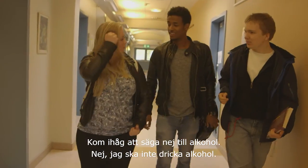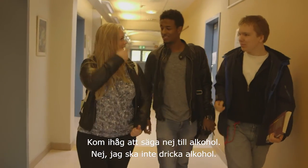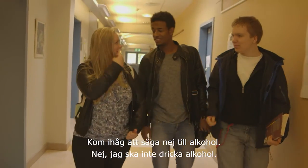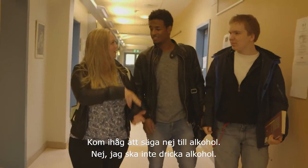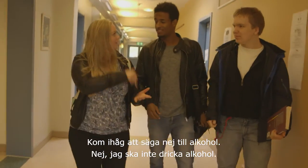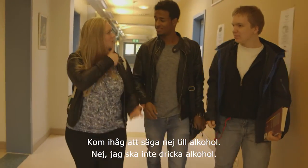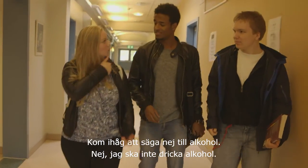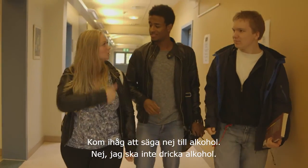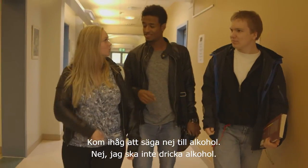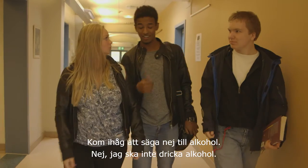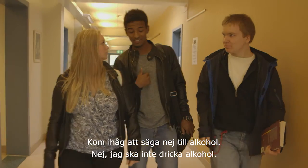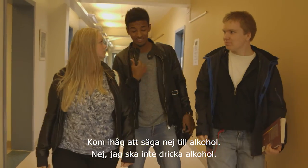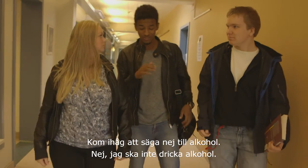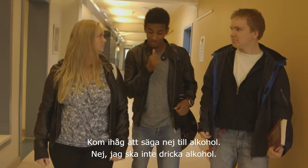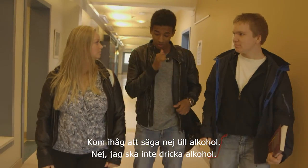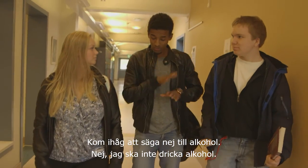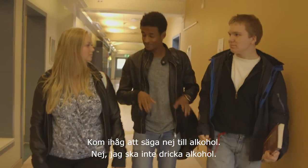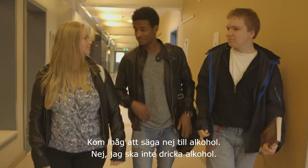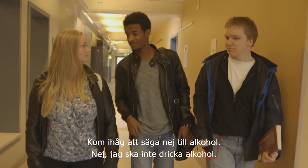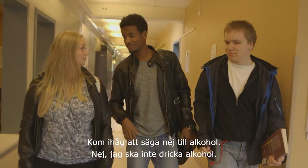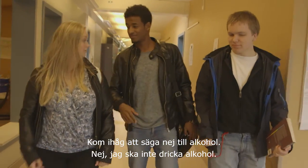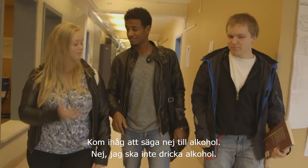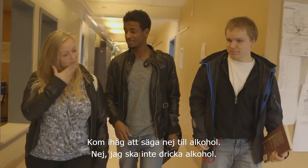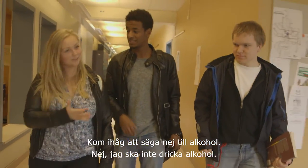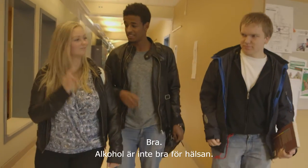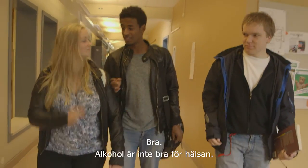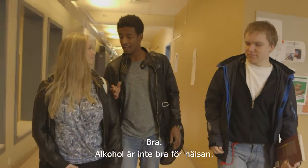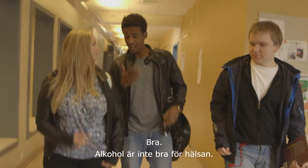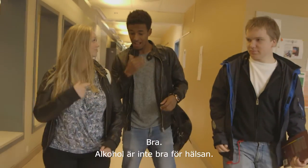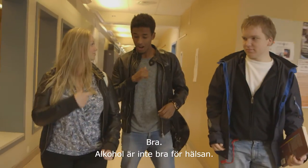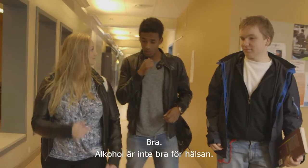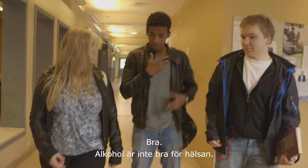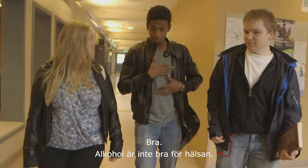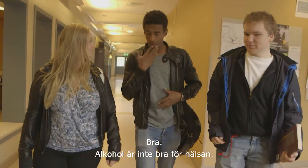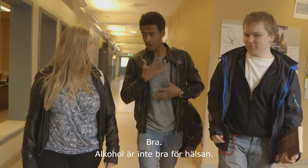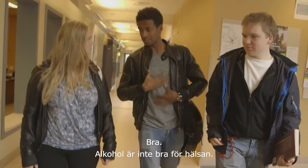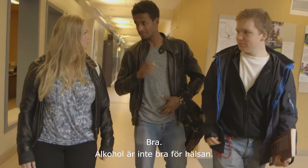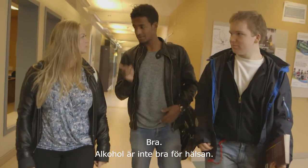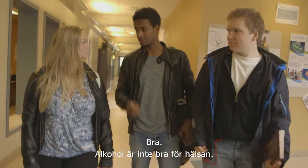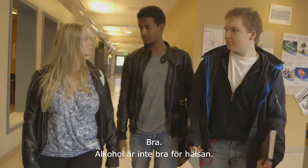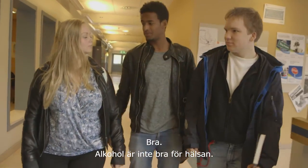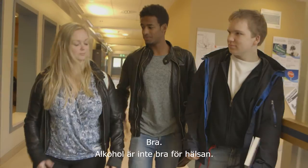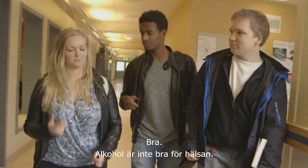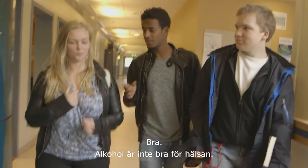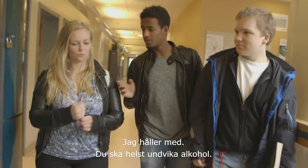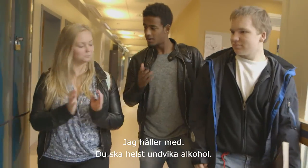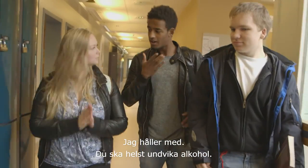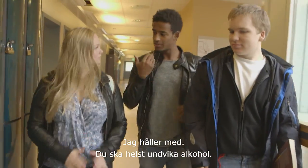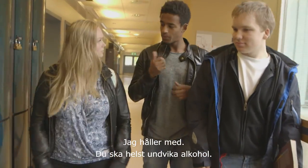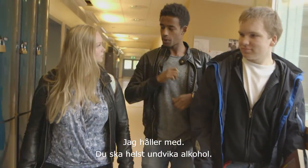komma ihåg att säga nej till alkohol. Ja, jag ska inte dricka alkohol. Bra. Du vet att alkohol inte är bra för hälsan. Håller med. Man ska